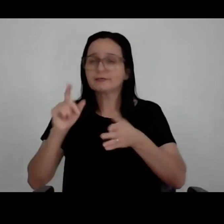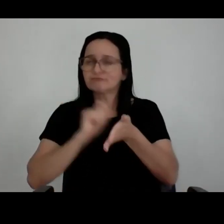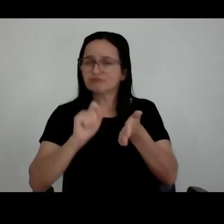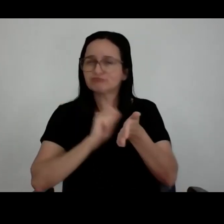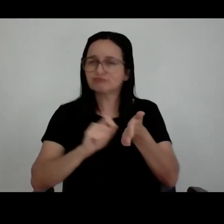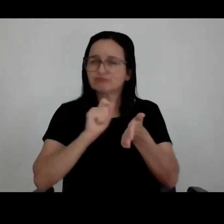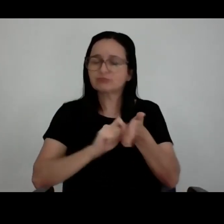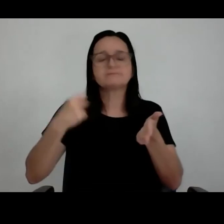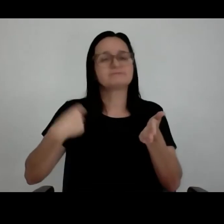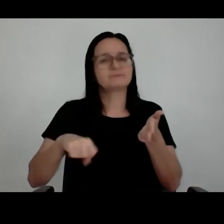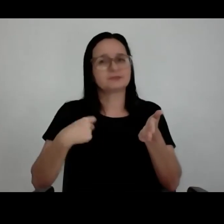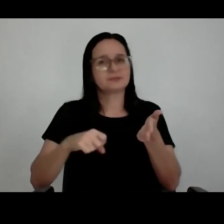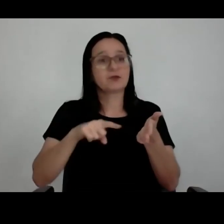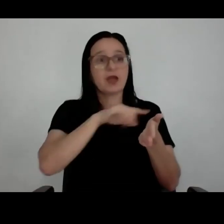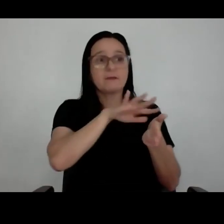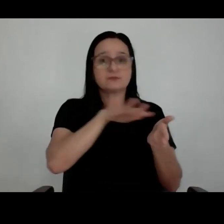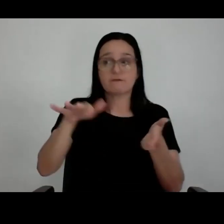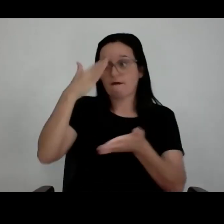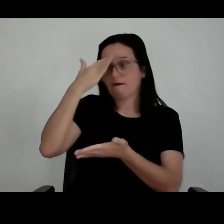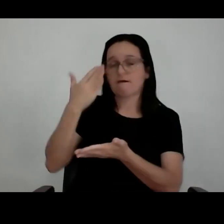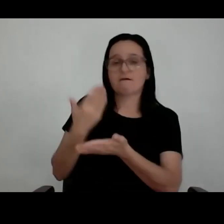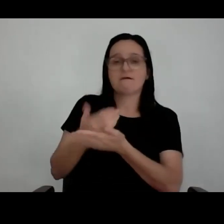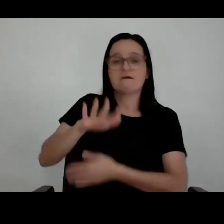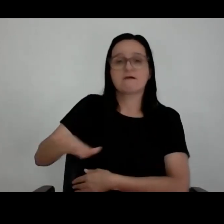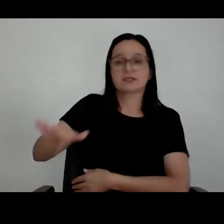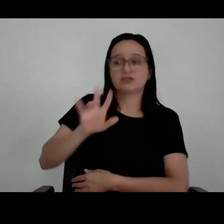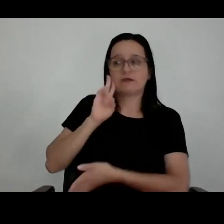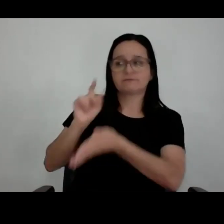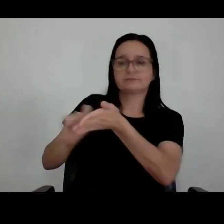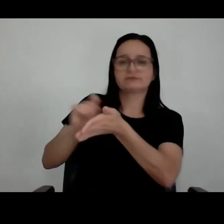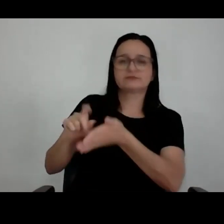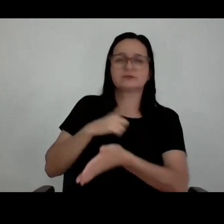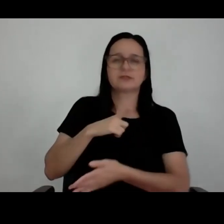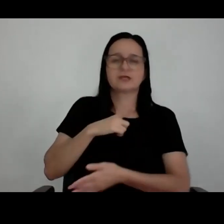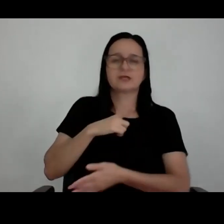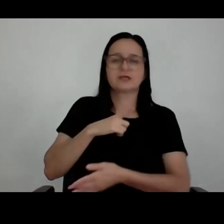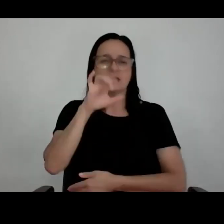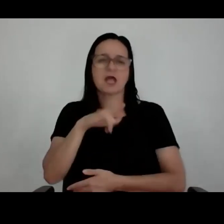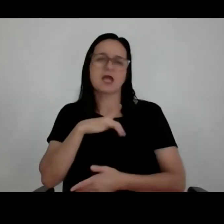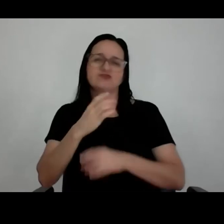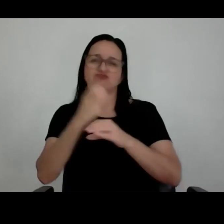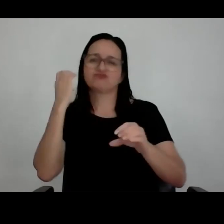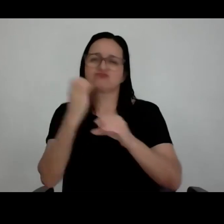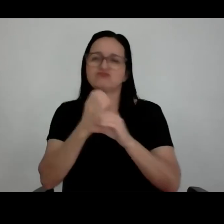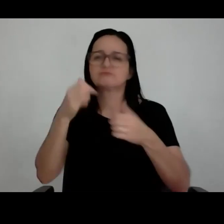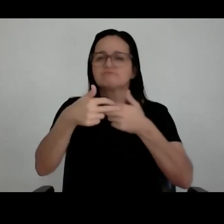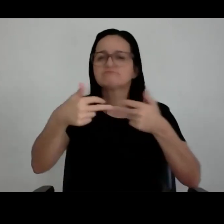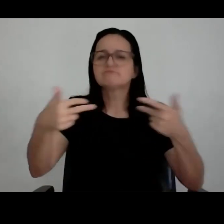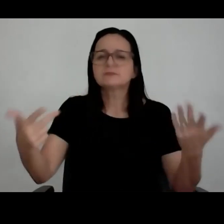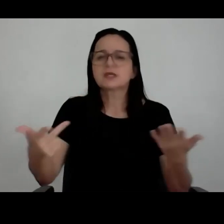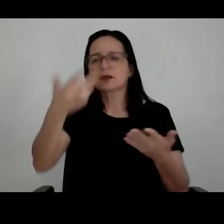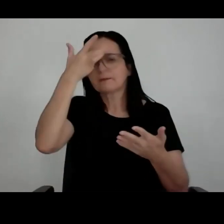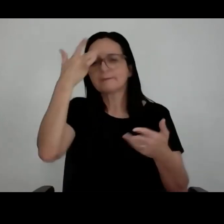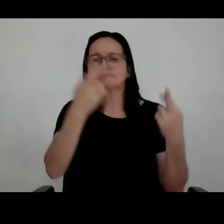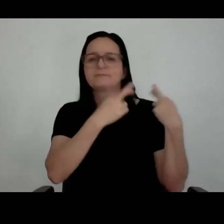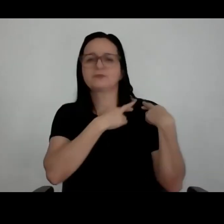primeiro que gera uma credibilidade muito grande para todos os envolvidos, desde o cliente ao engenheiro, ao responsável pela